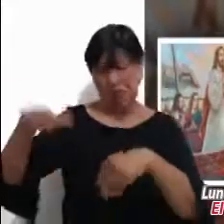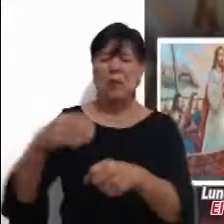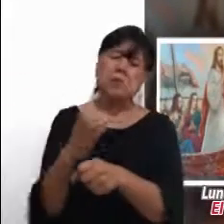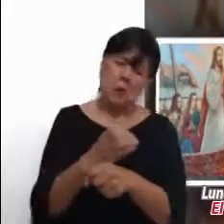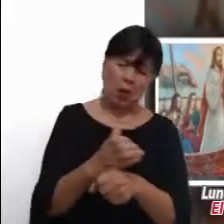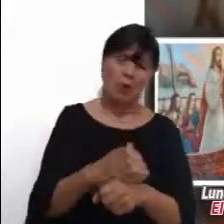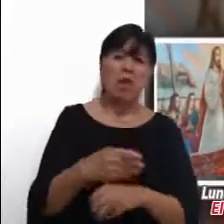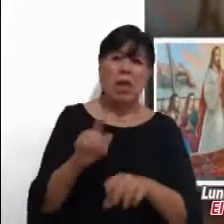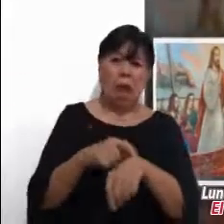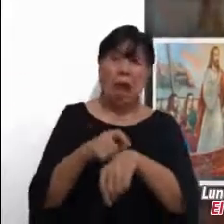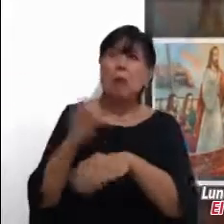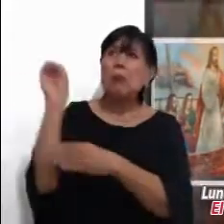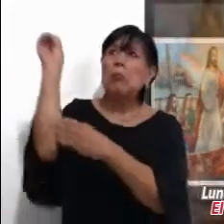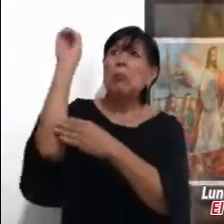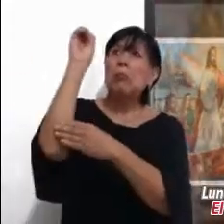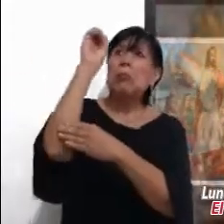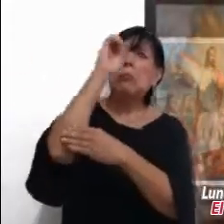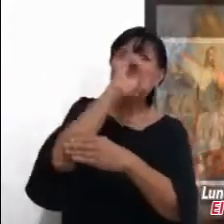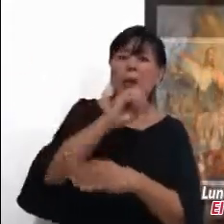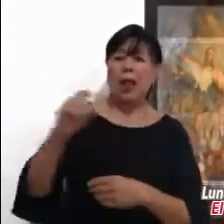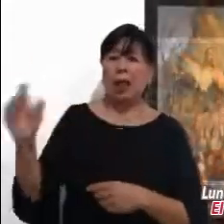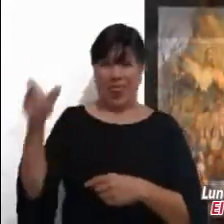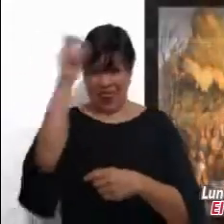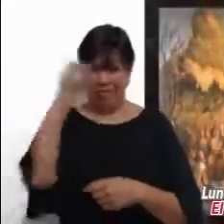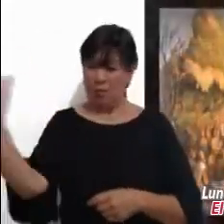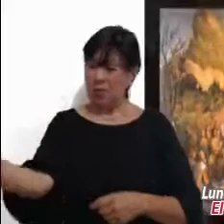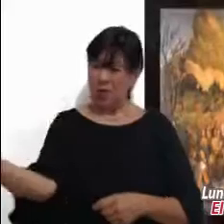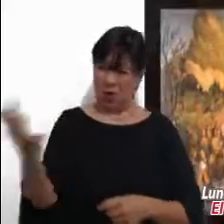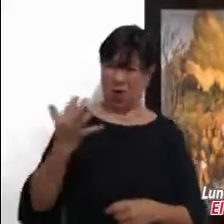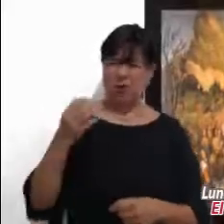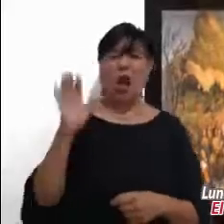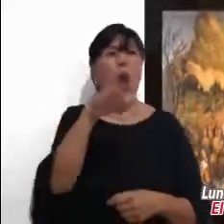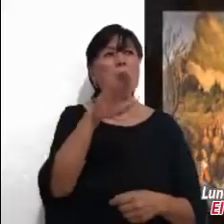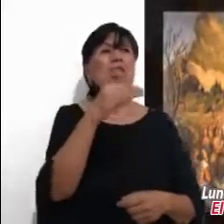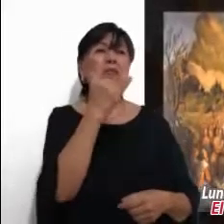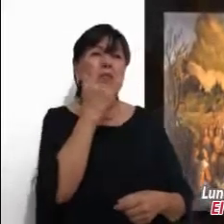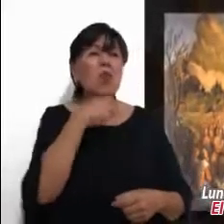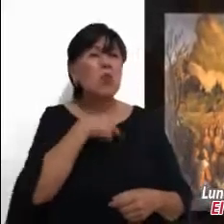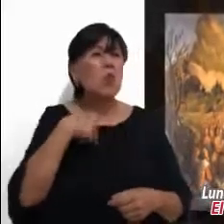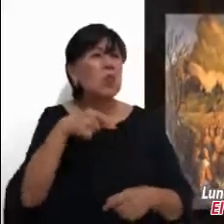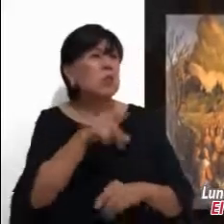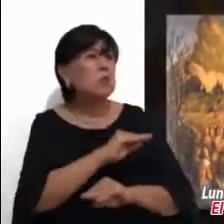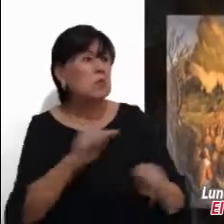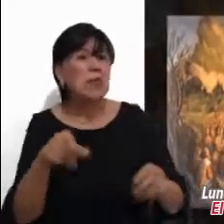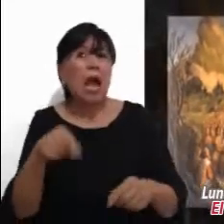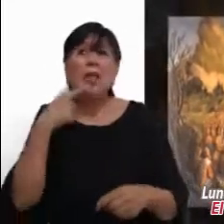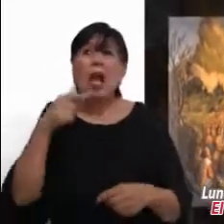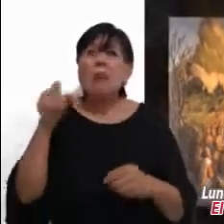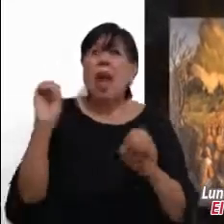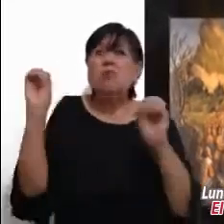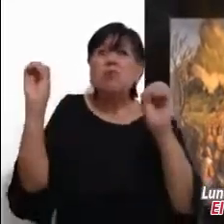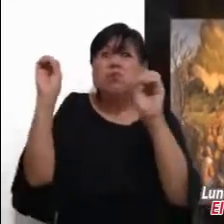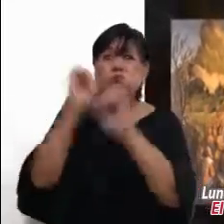Como ya se hacía tarde, se acercaron sus discípulos a decirle, Estamos en despoblado y empieza a oscurecer.